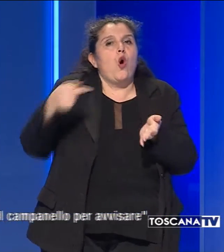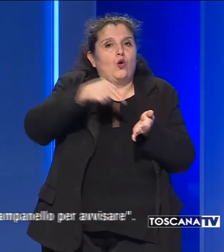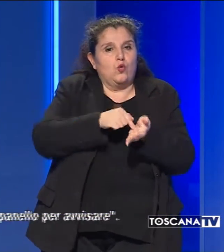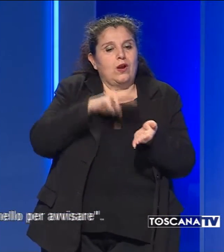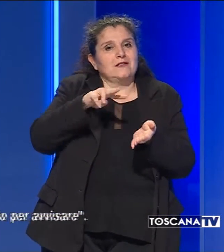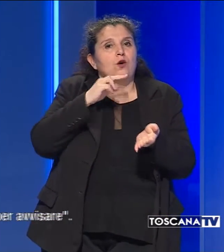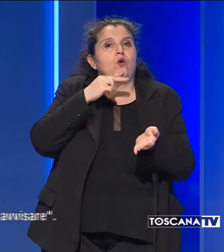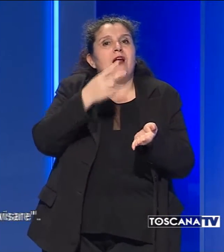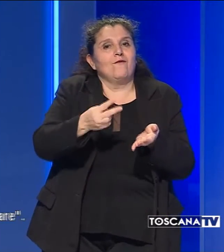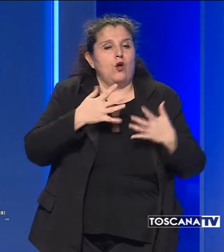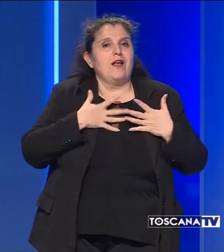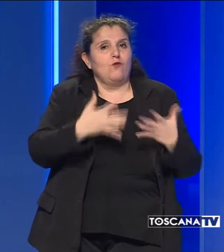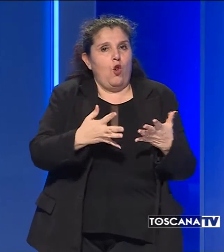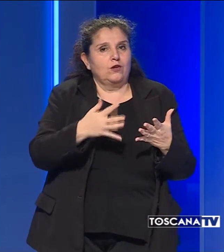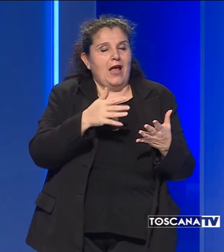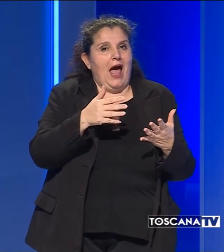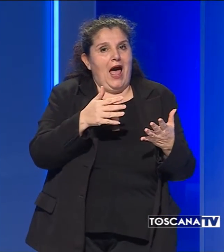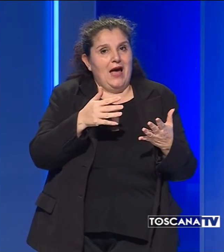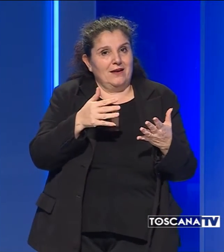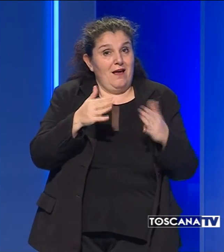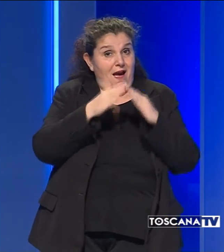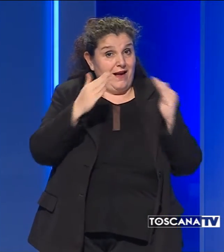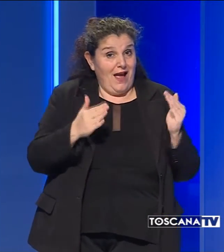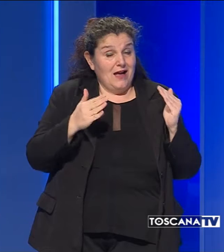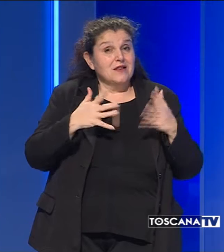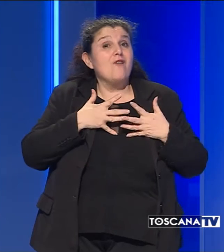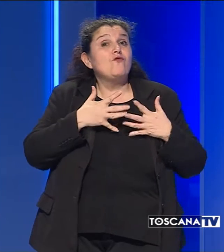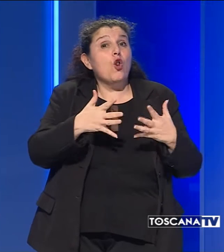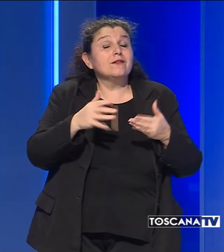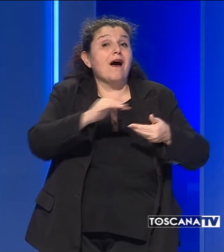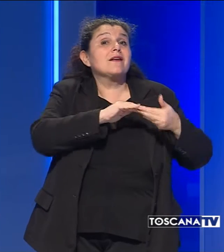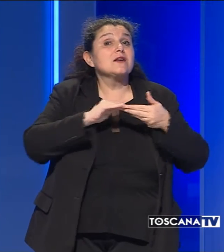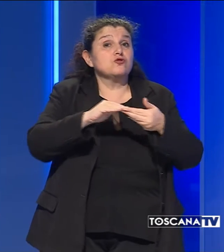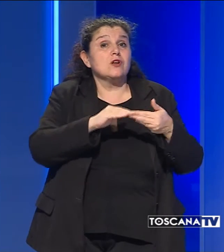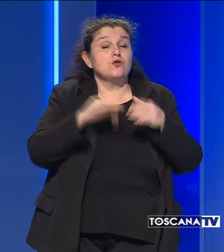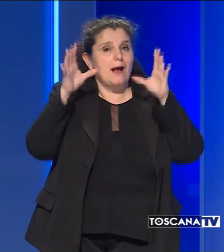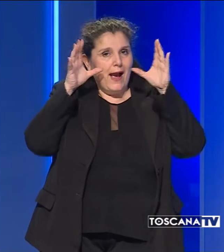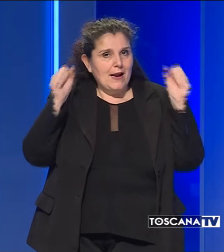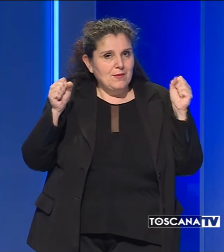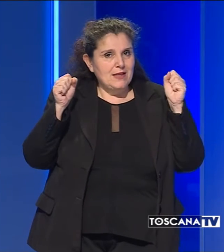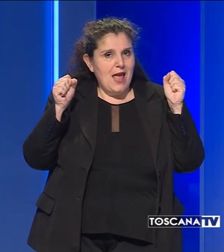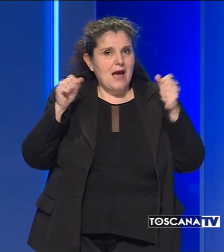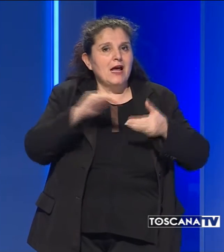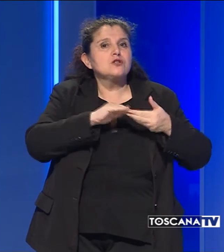volontari per una nuova consegna. I volontari di Associazione Carabinieri, Associazione Polizia di